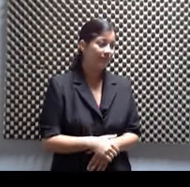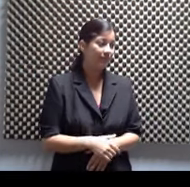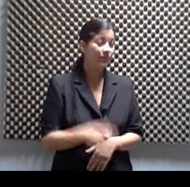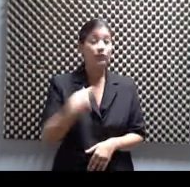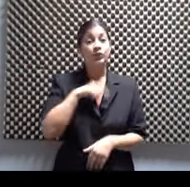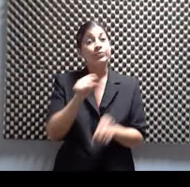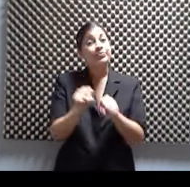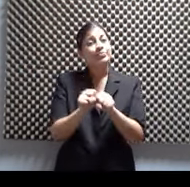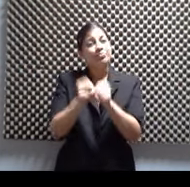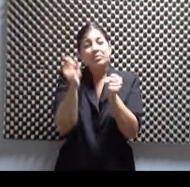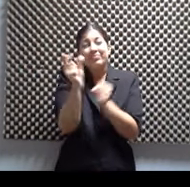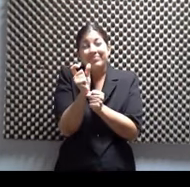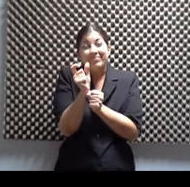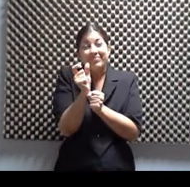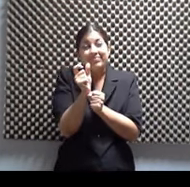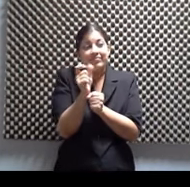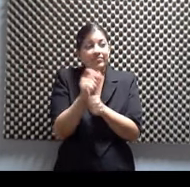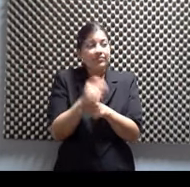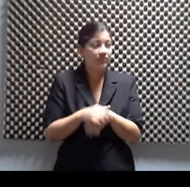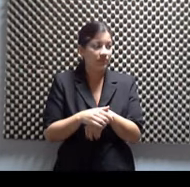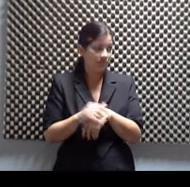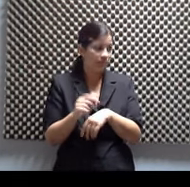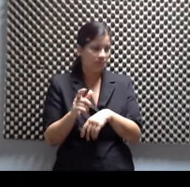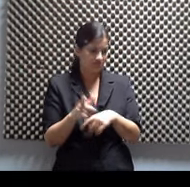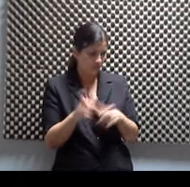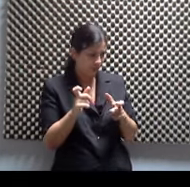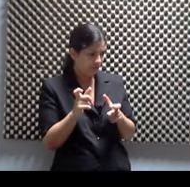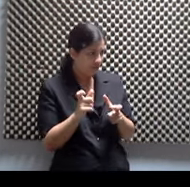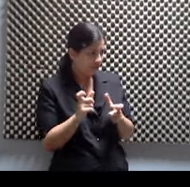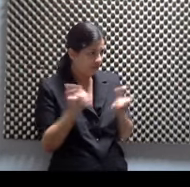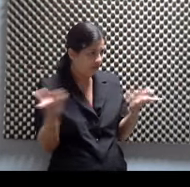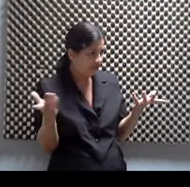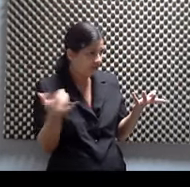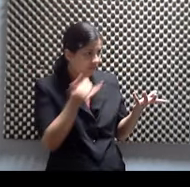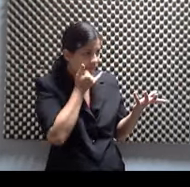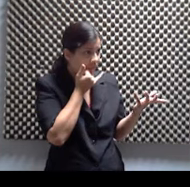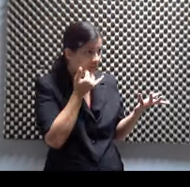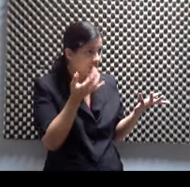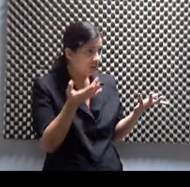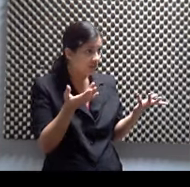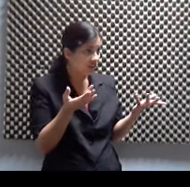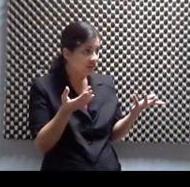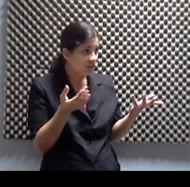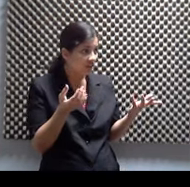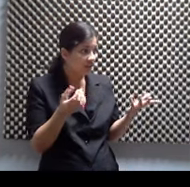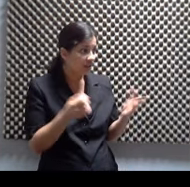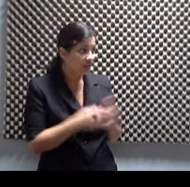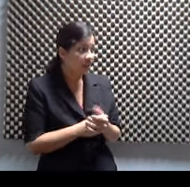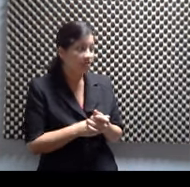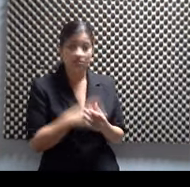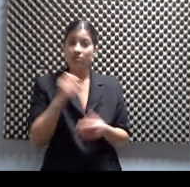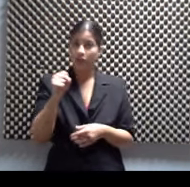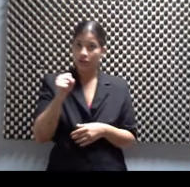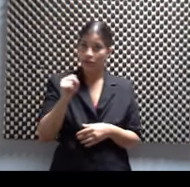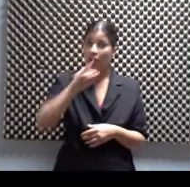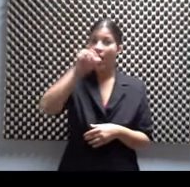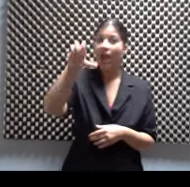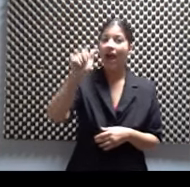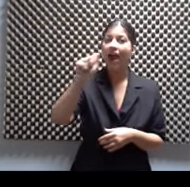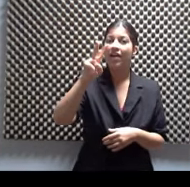una pausilla porque no tenemos que decirle que... Por eso que súper rápido rompamos la pausa y regresamos. Porque Javier Santiago tiene que decirle que... ¿Viene con 10